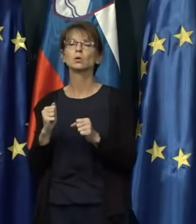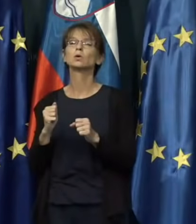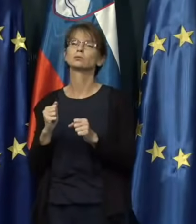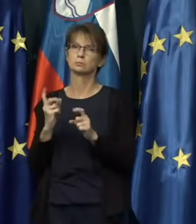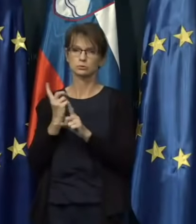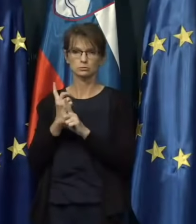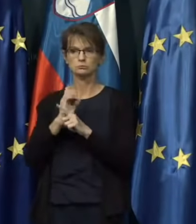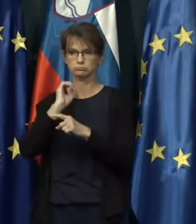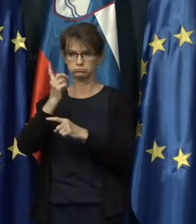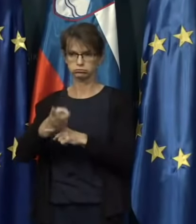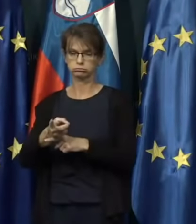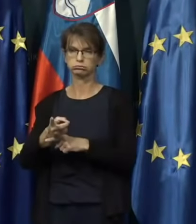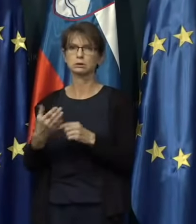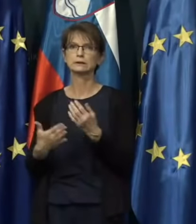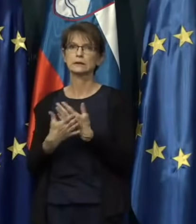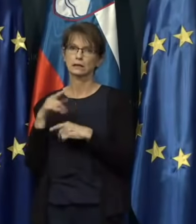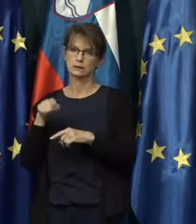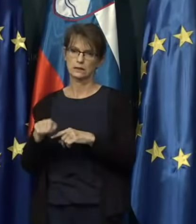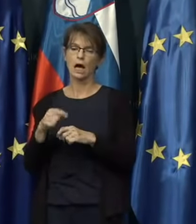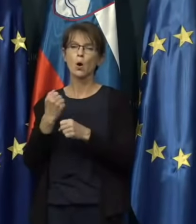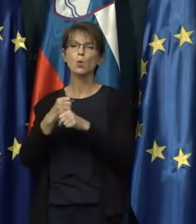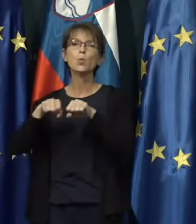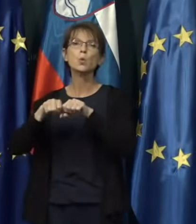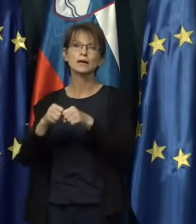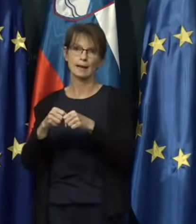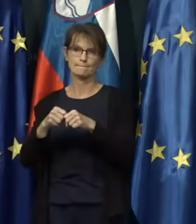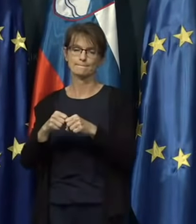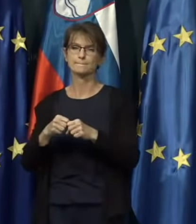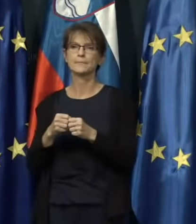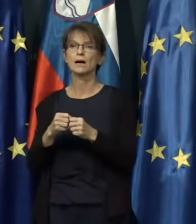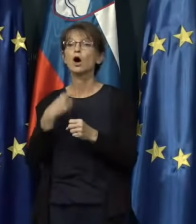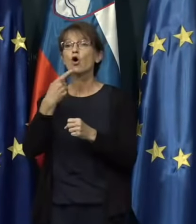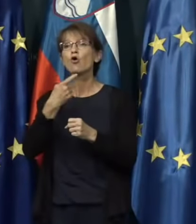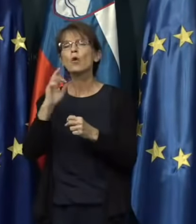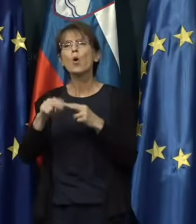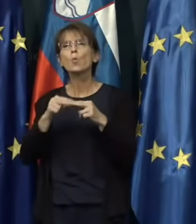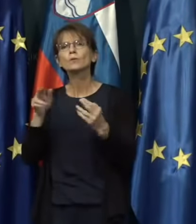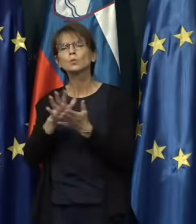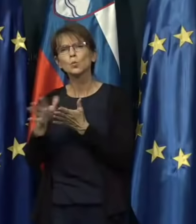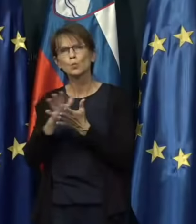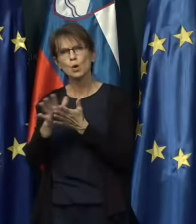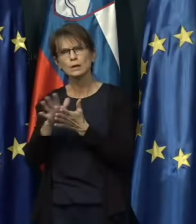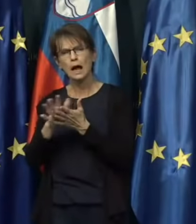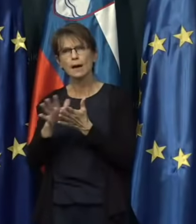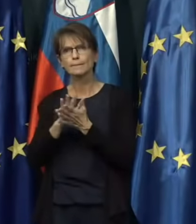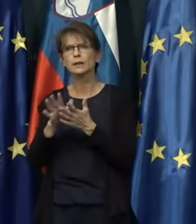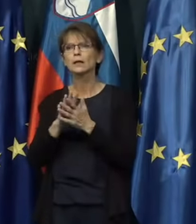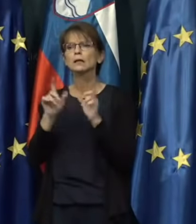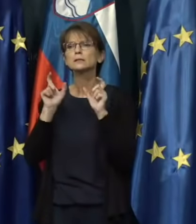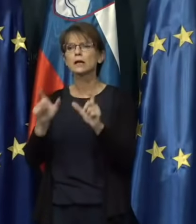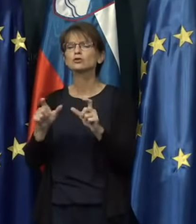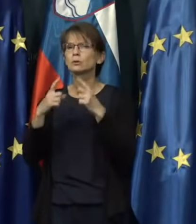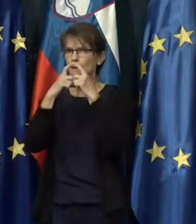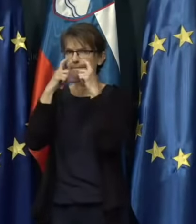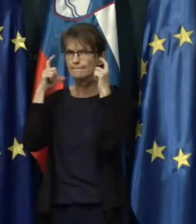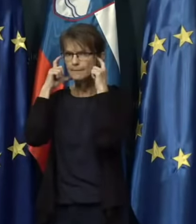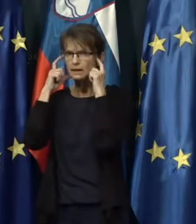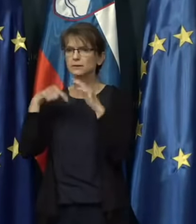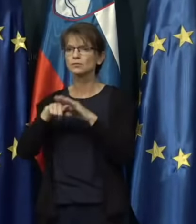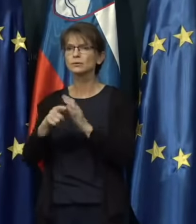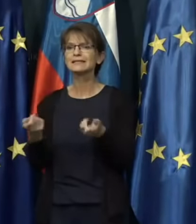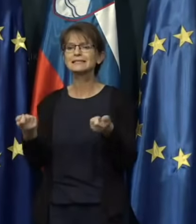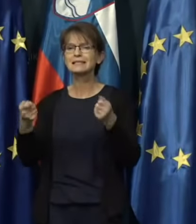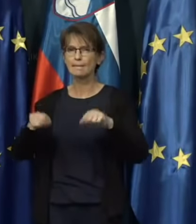sveda tudi odločili za ta ukrep, se pravi, govorimo o obvezni uporabi zaščitnih mask v zaprtih